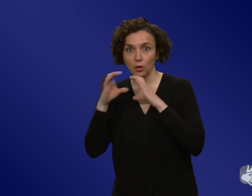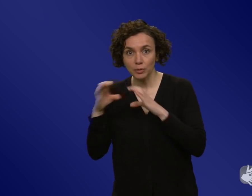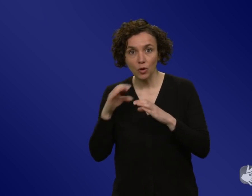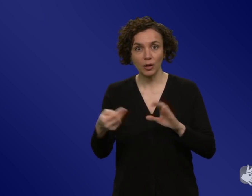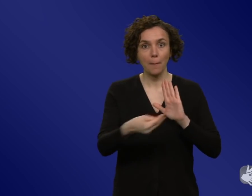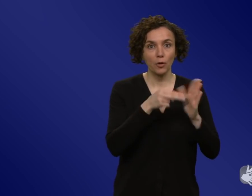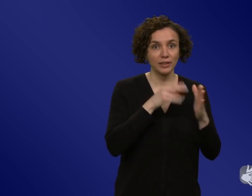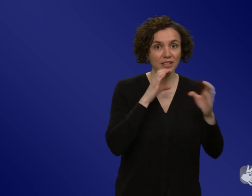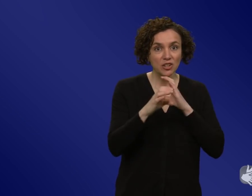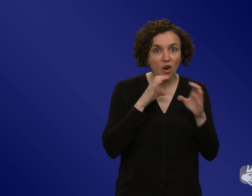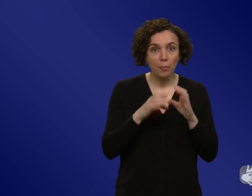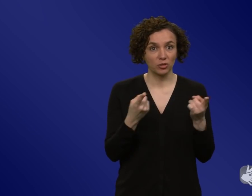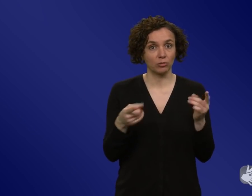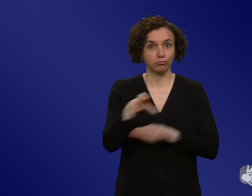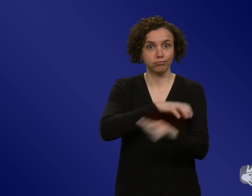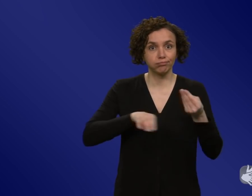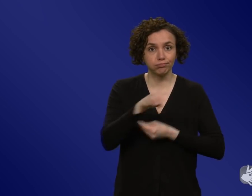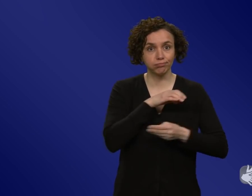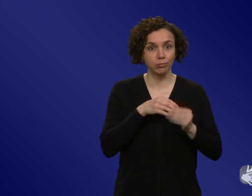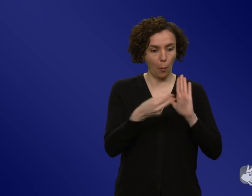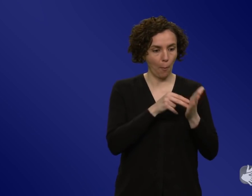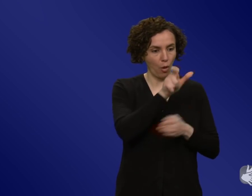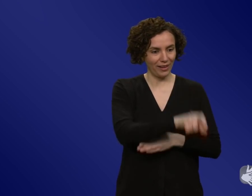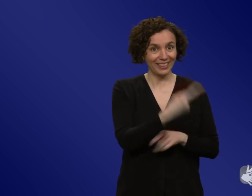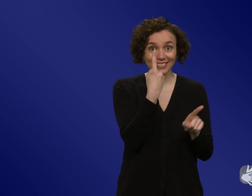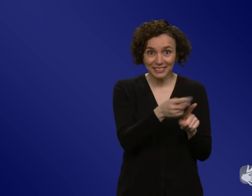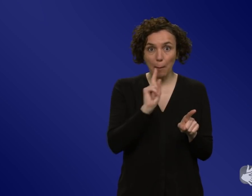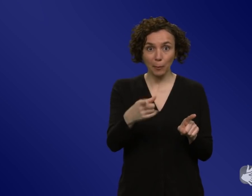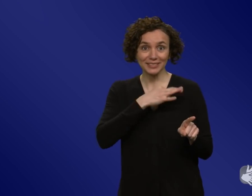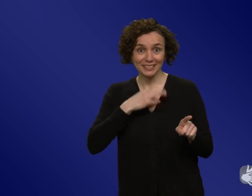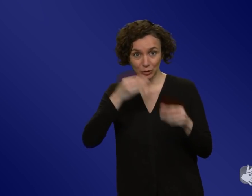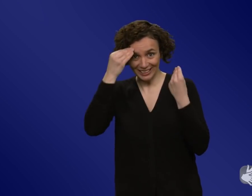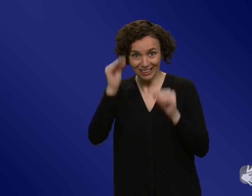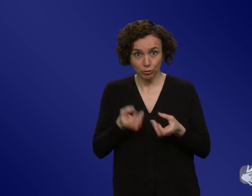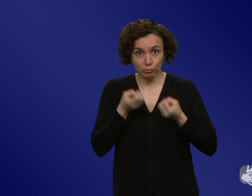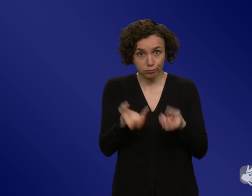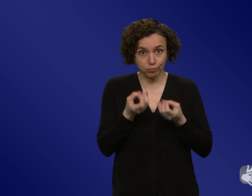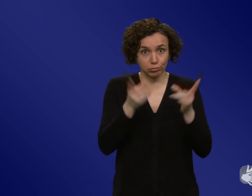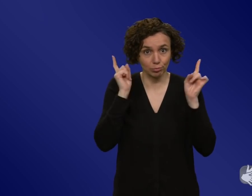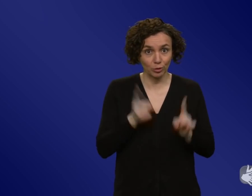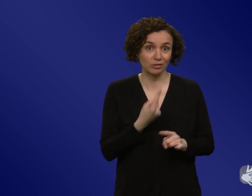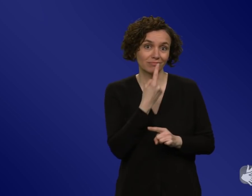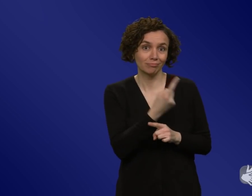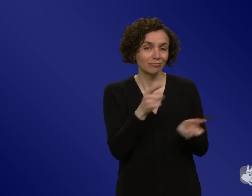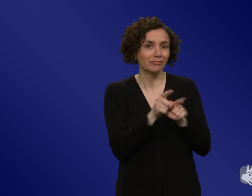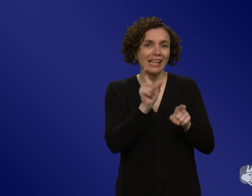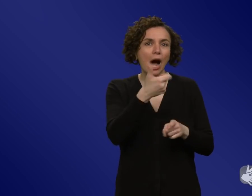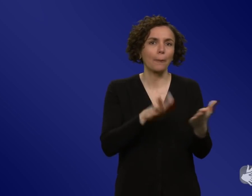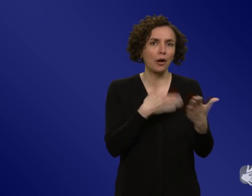mussten. Und das ist natürlich nicht deren Kerngebiet und politische Kommunikation hat ja eigentlich auch andere Ziele als Gesundheitskommunikation.